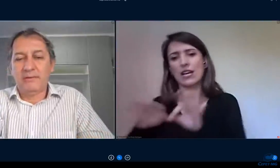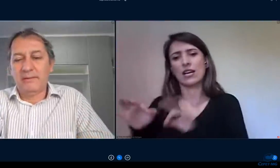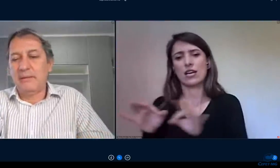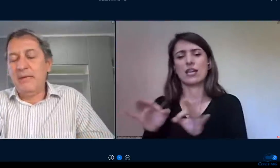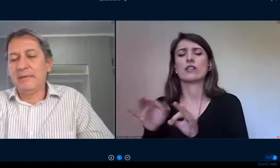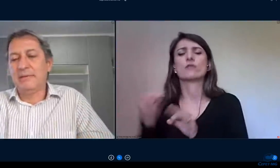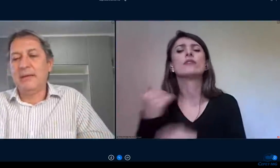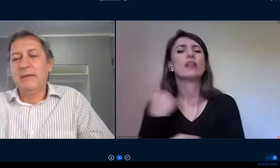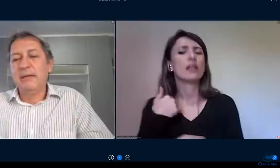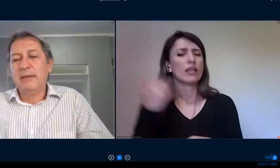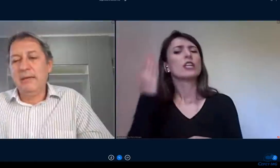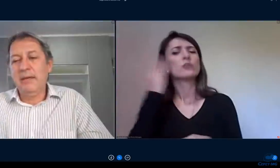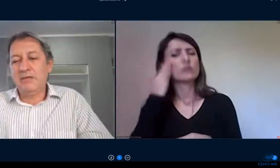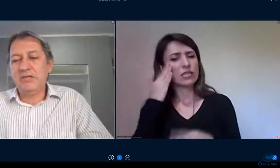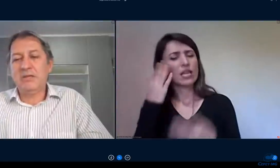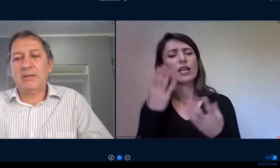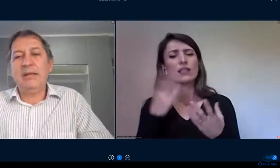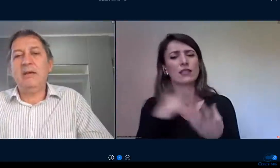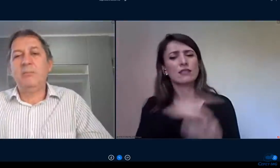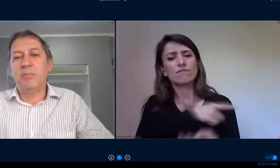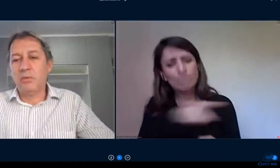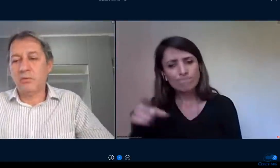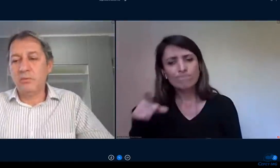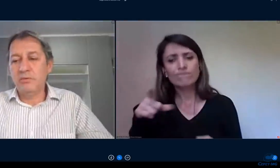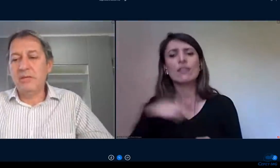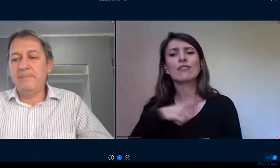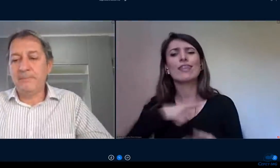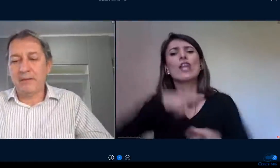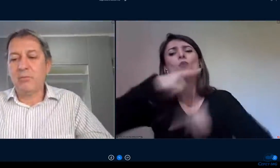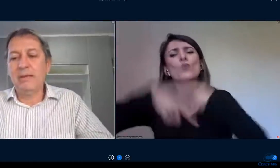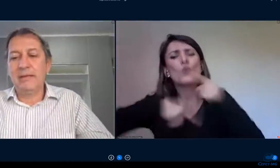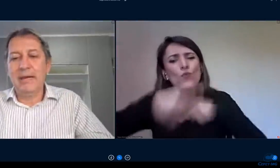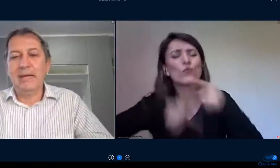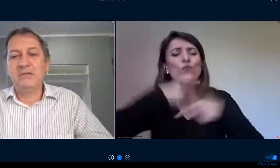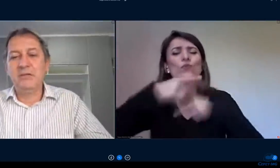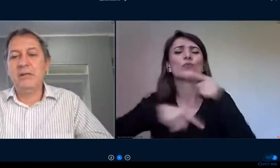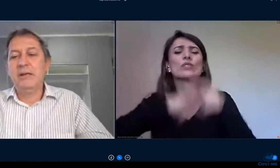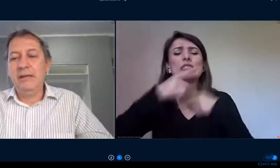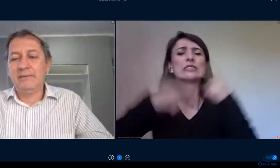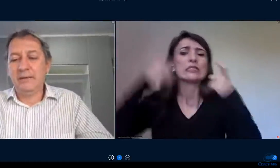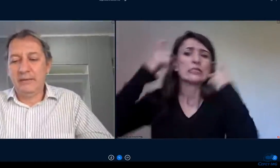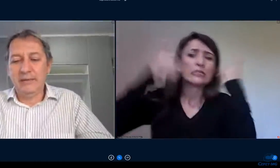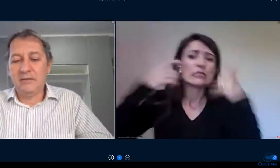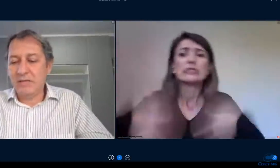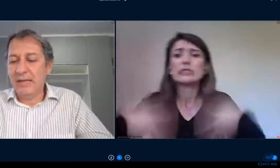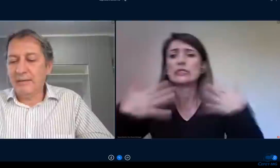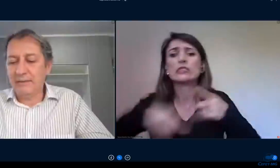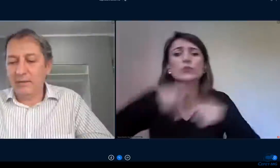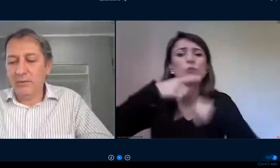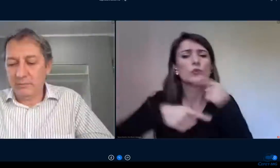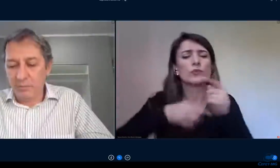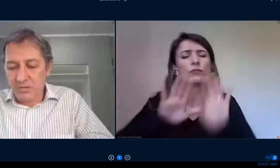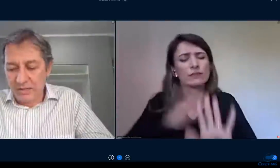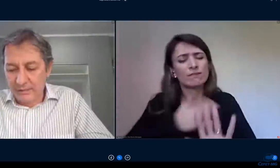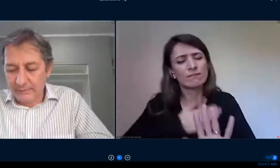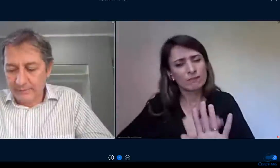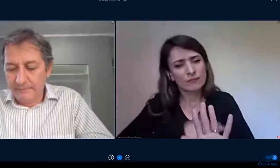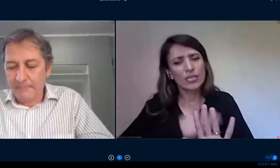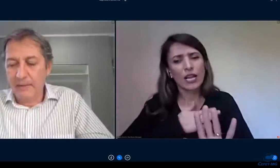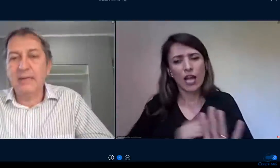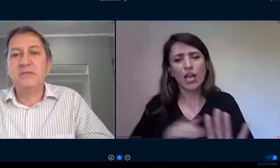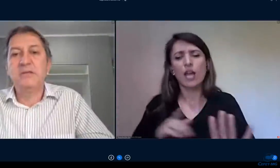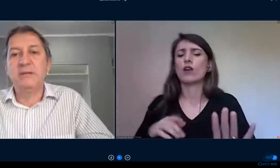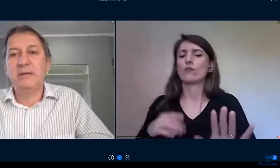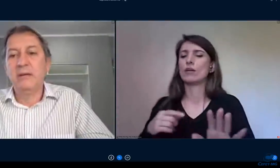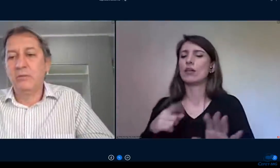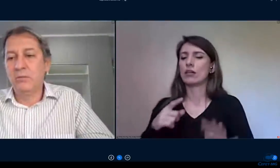são postas à mesa que a gente tenha um pouco de tranquilidade e a certeza de que elas serão respondidas